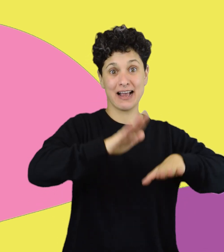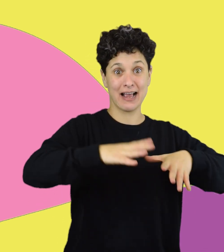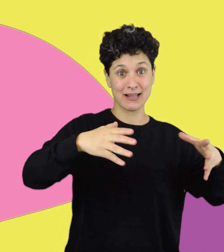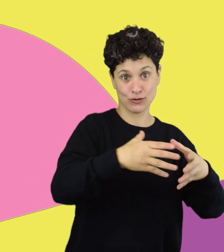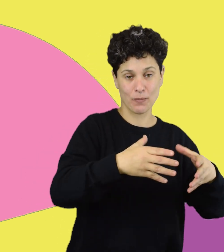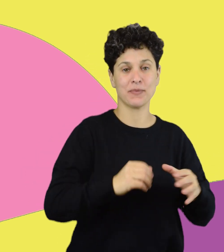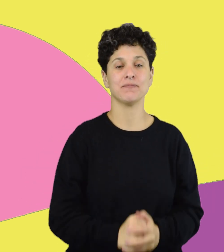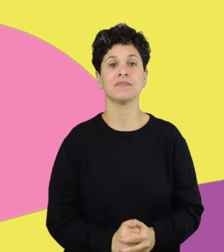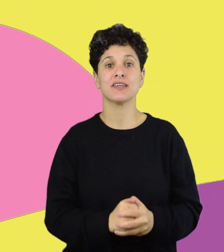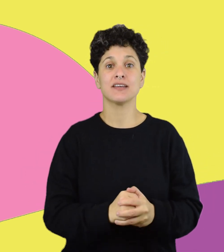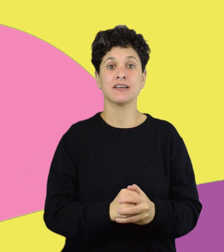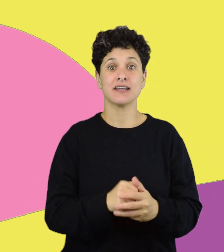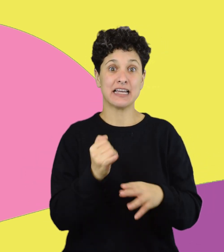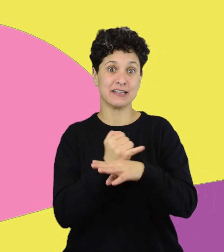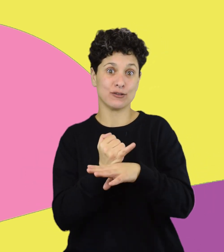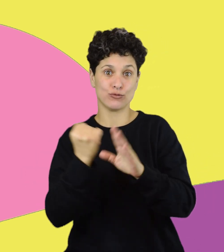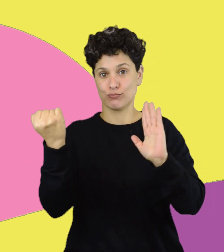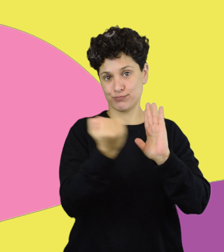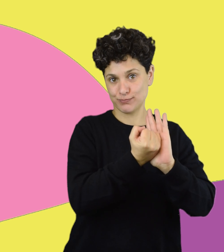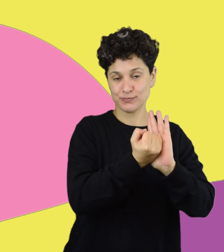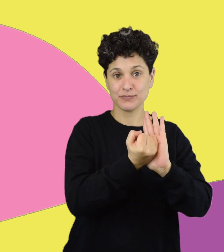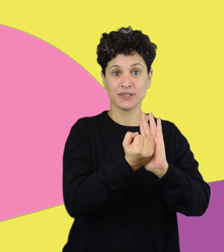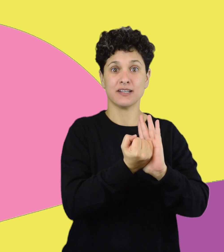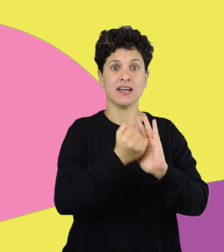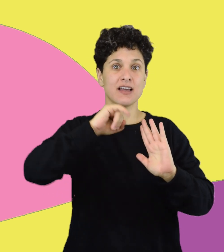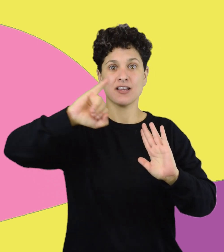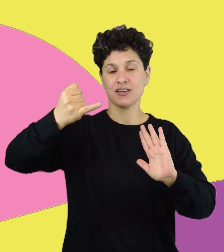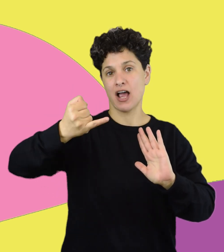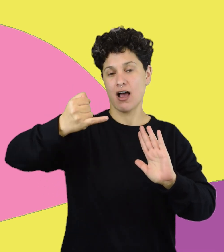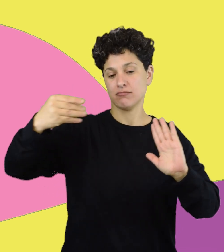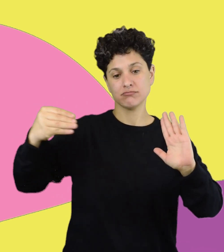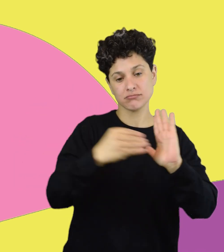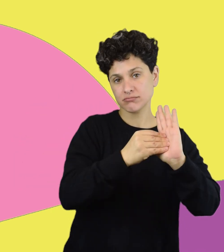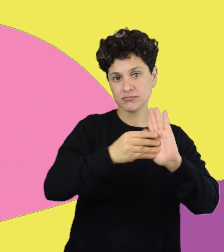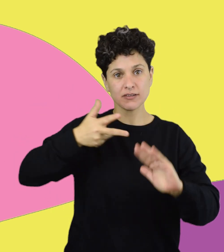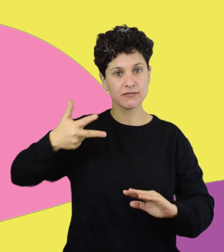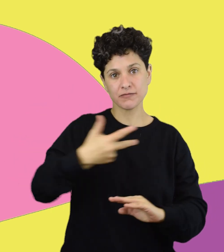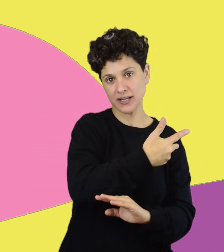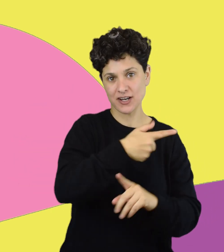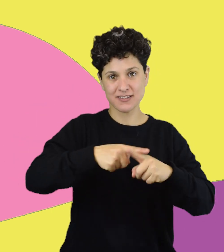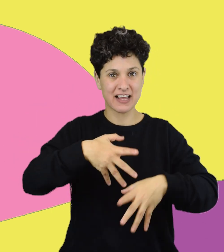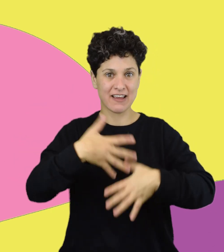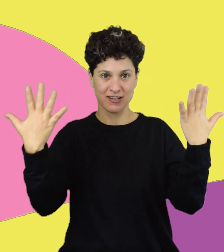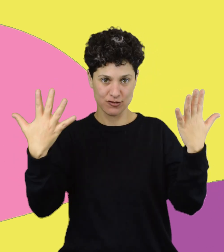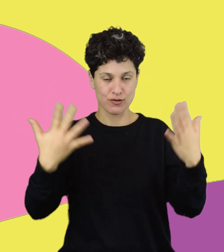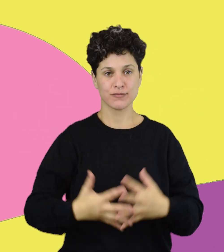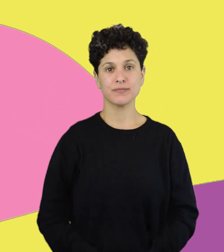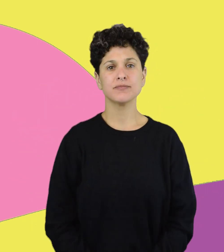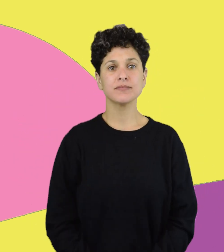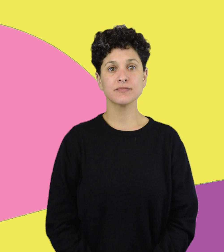y desde antes de esa fecha tiene su día, su efeméride en nuestro país. ¿Cuándo se celebra